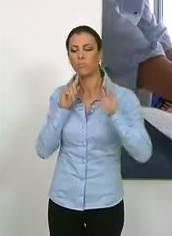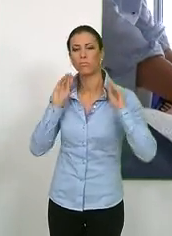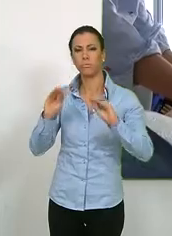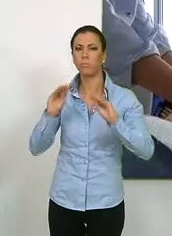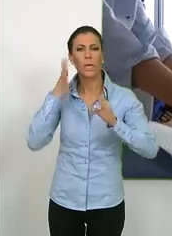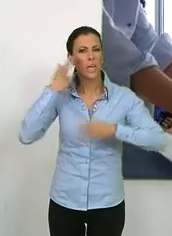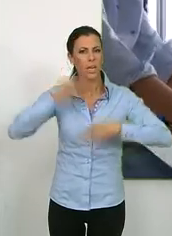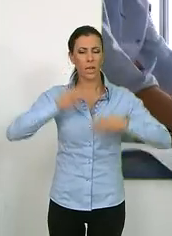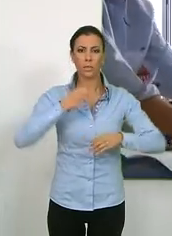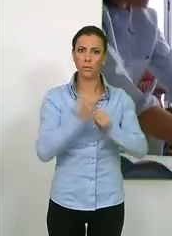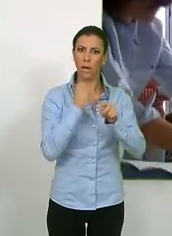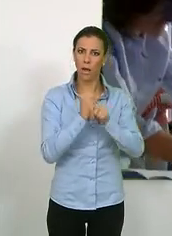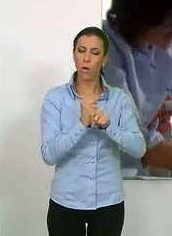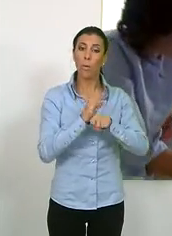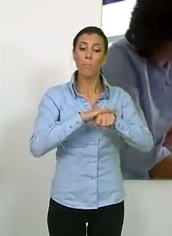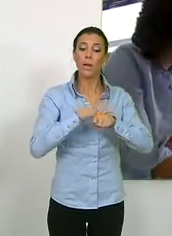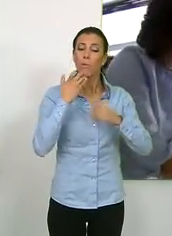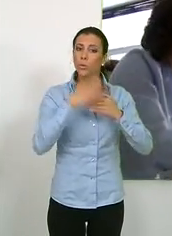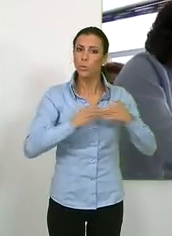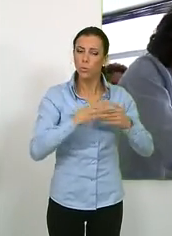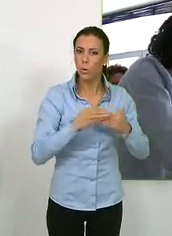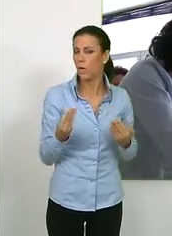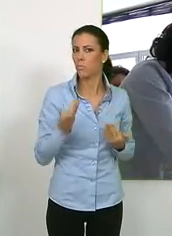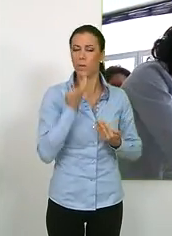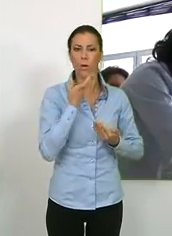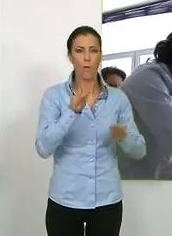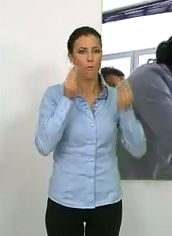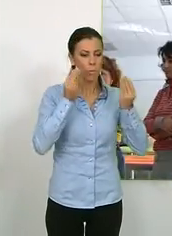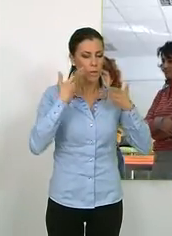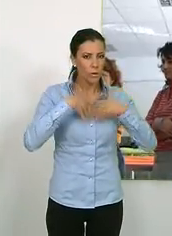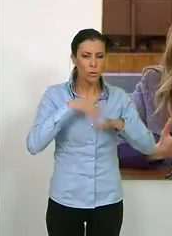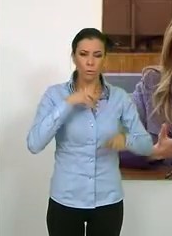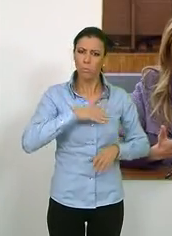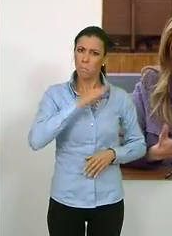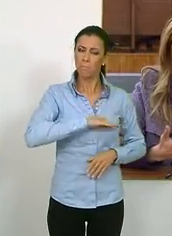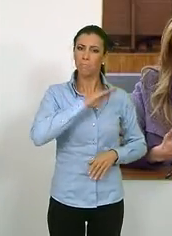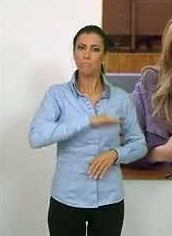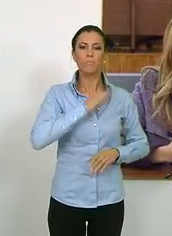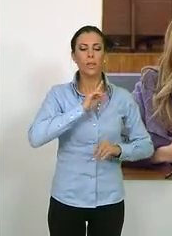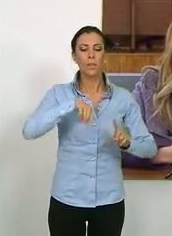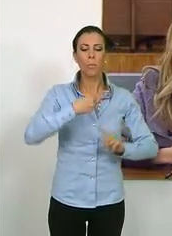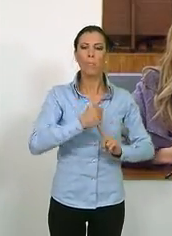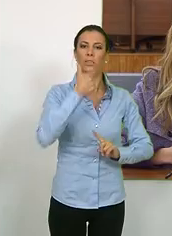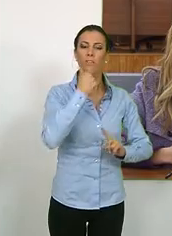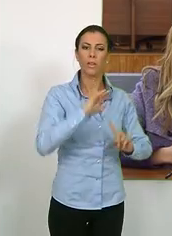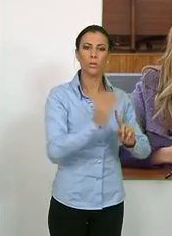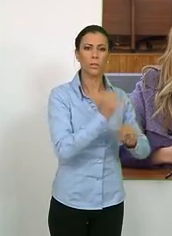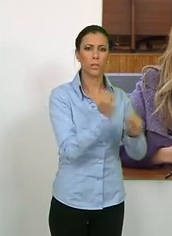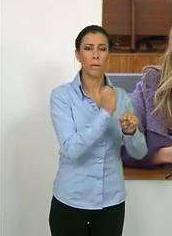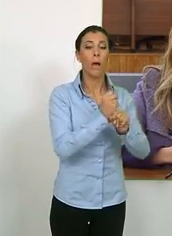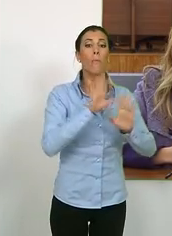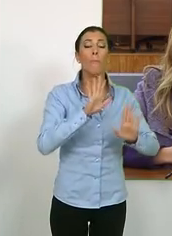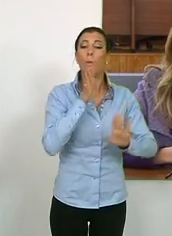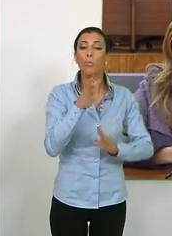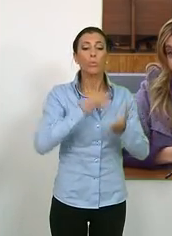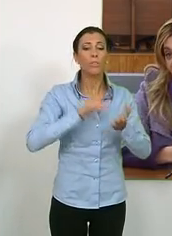real de trabajo para aquellos usuarios que disponen de formación suficiente para optar a un puesto de trabajo pero carecen